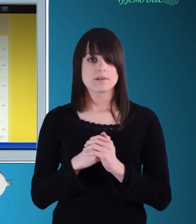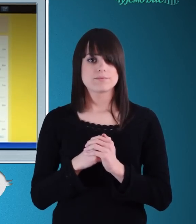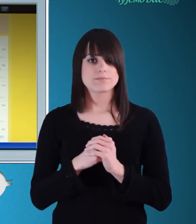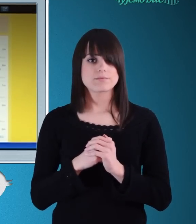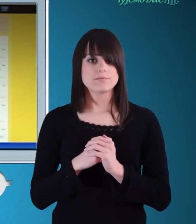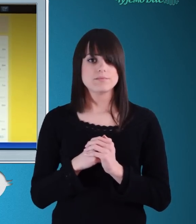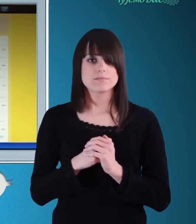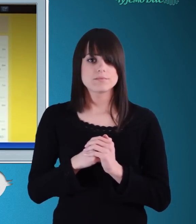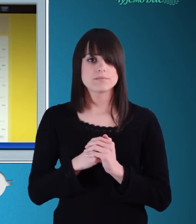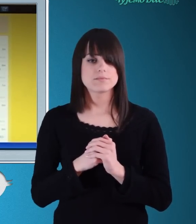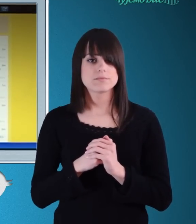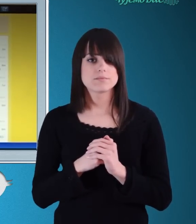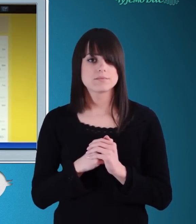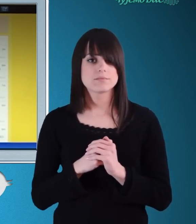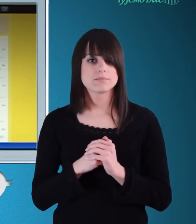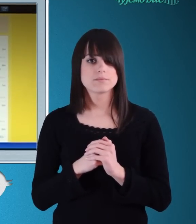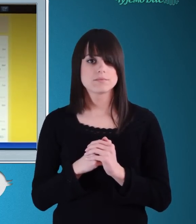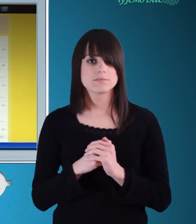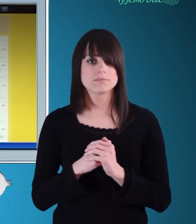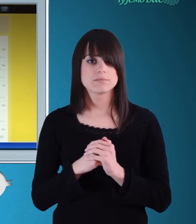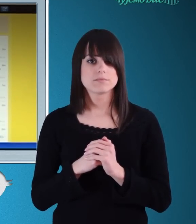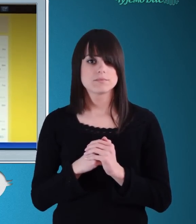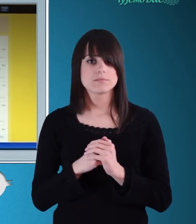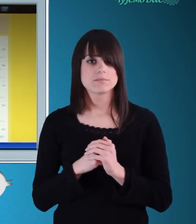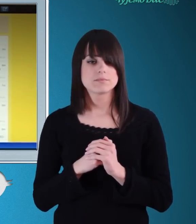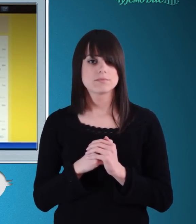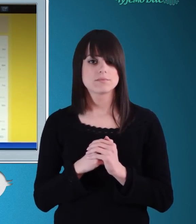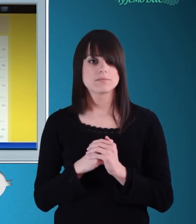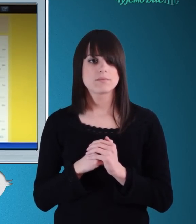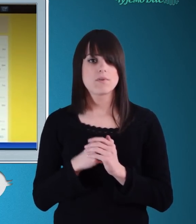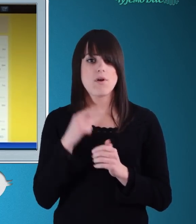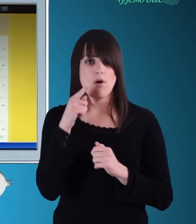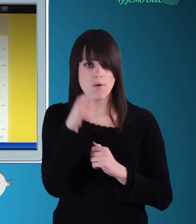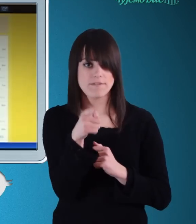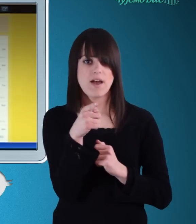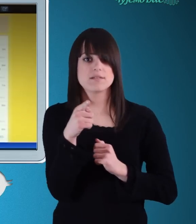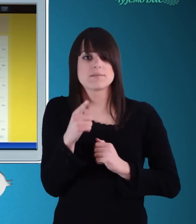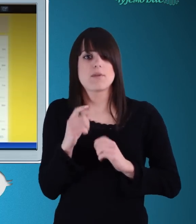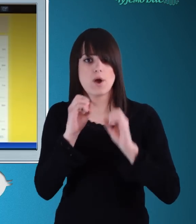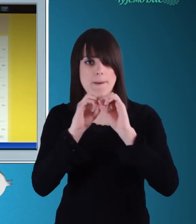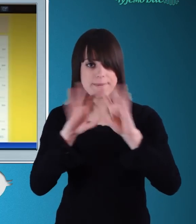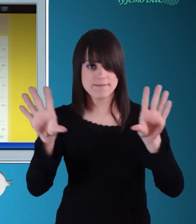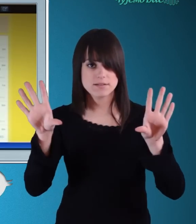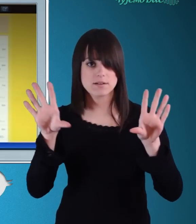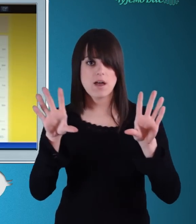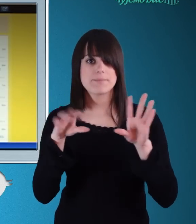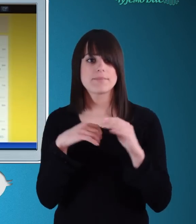Na ovaj način obaveštavate bilo kog korisnika, bilo da je u pitanju vlada, mediji,